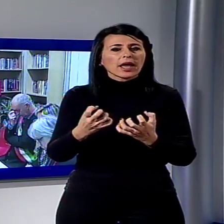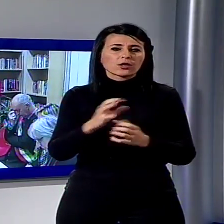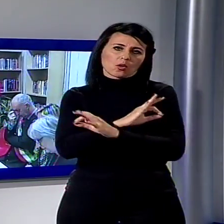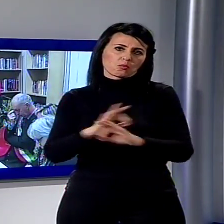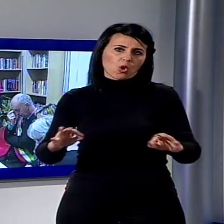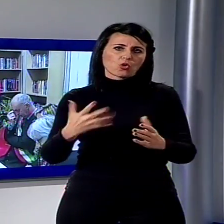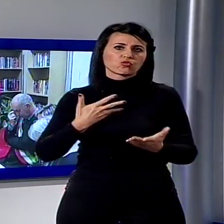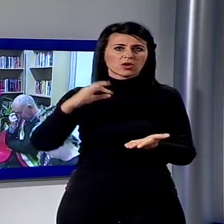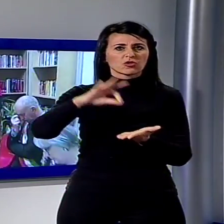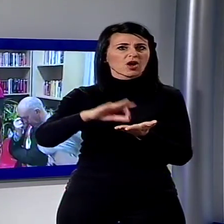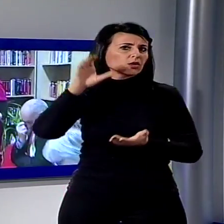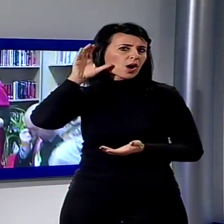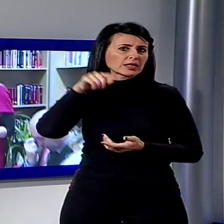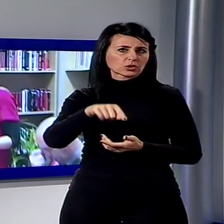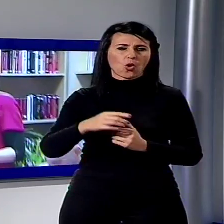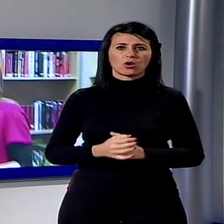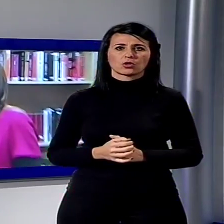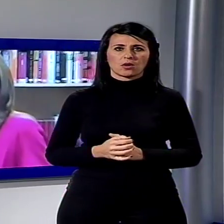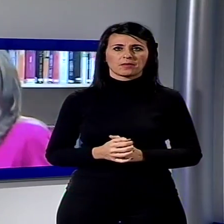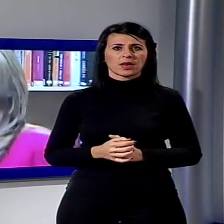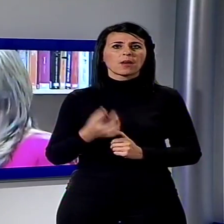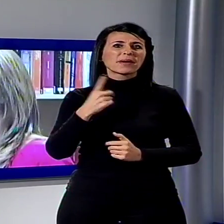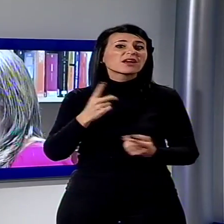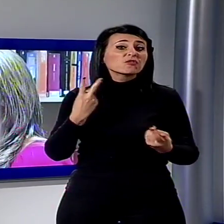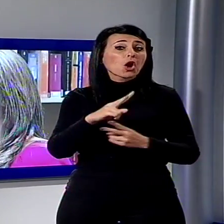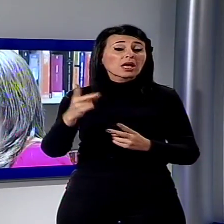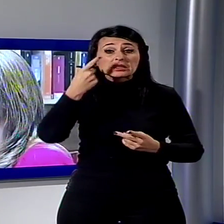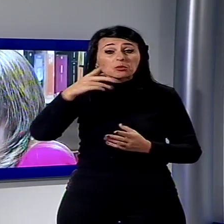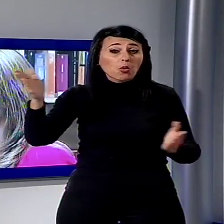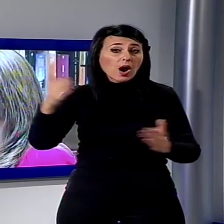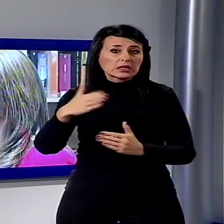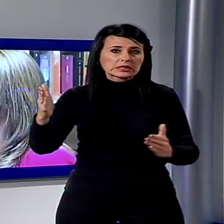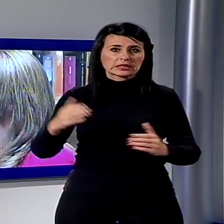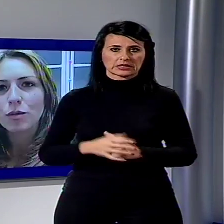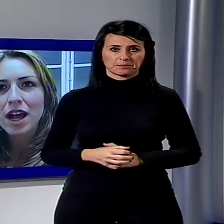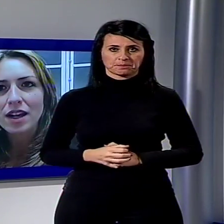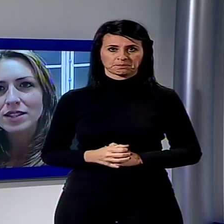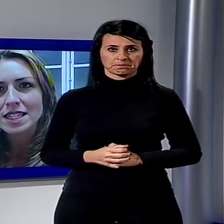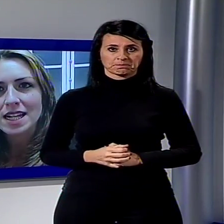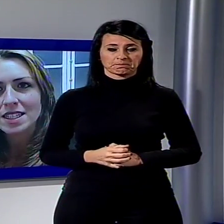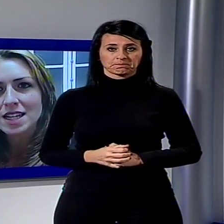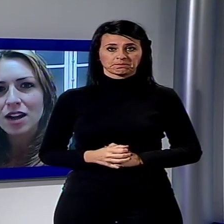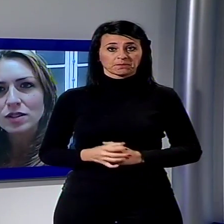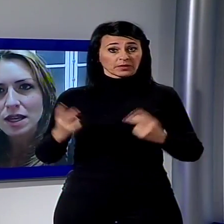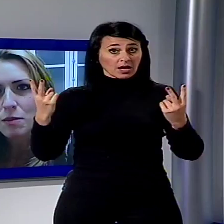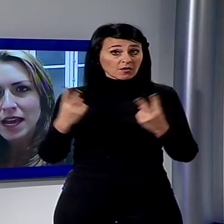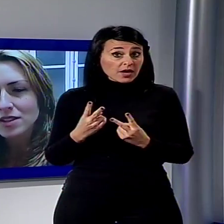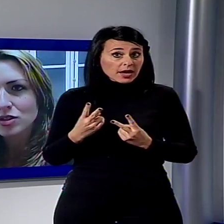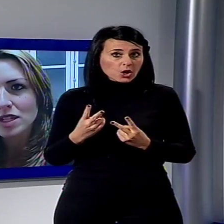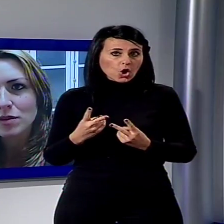segnalazione di qualunque tipo di violenza. Non pensavamo di riuscire a inaugurare questa stanza così presso, ci siamo